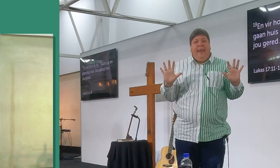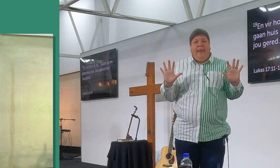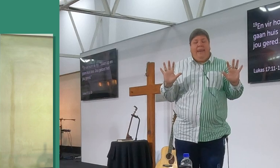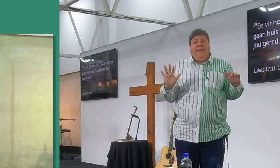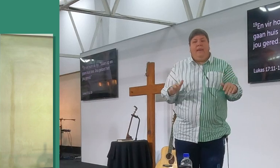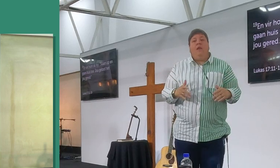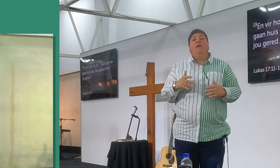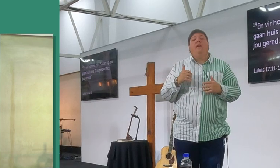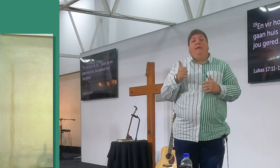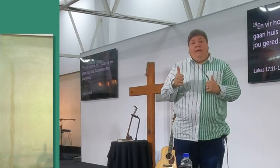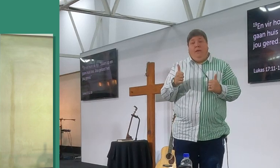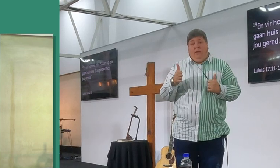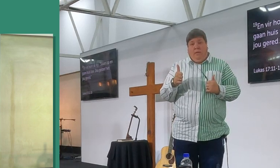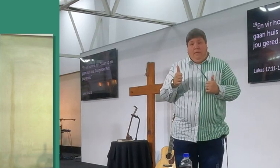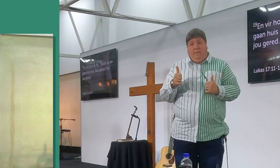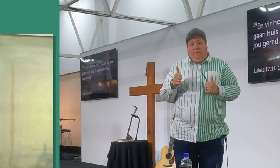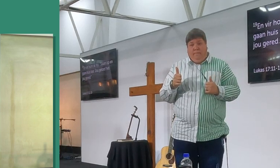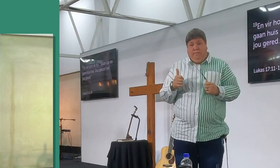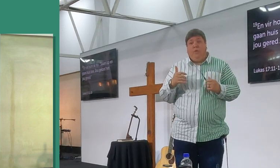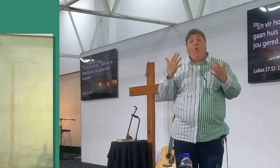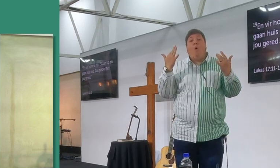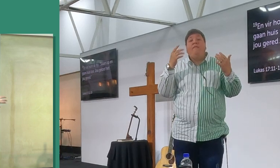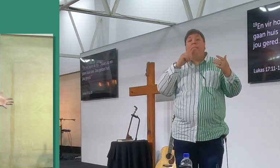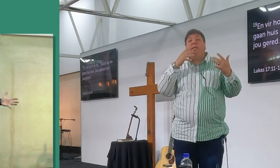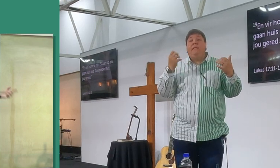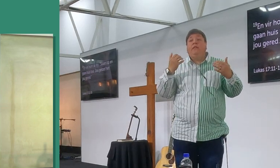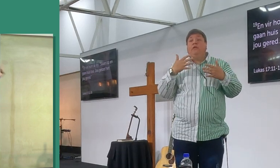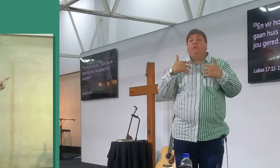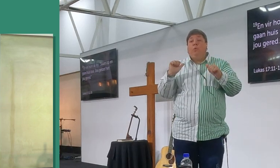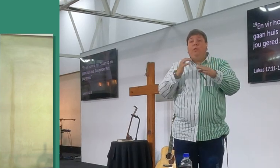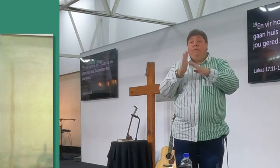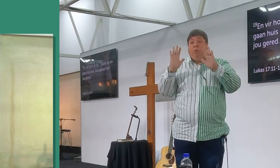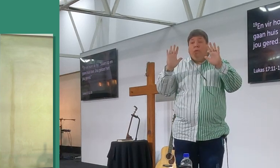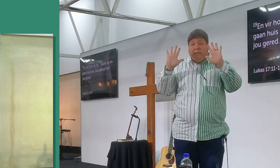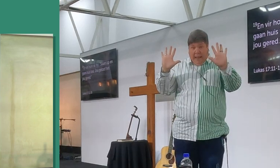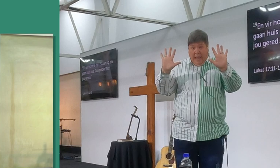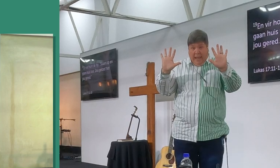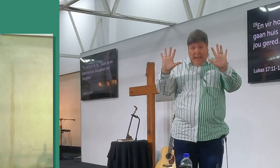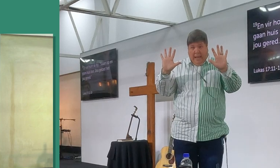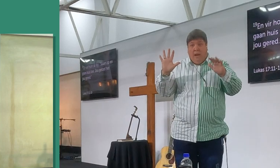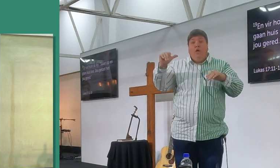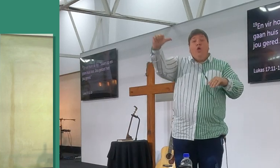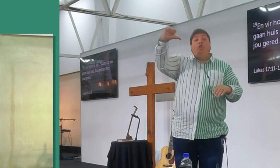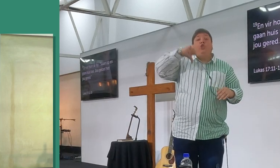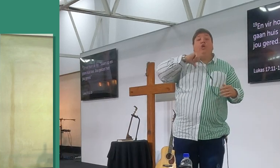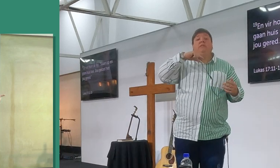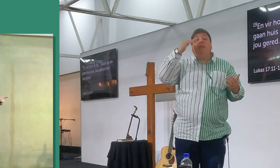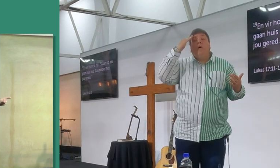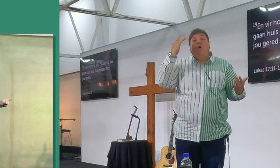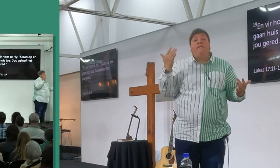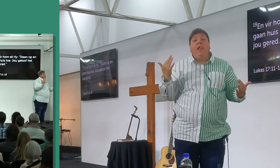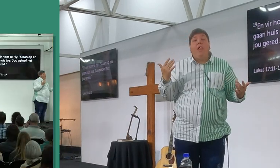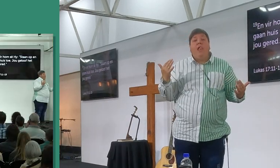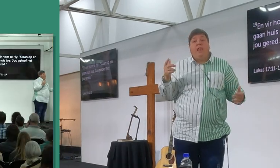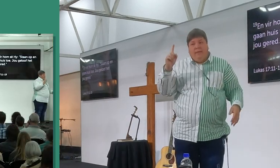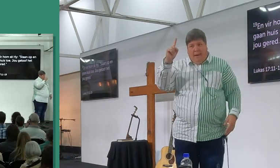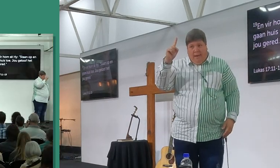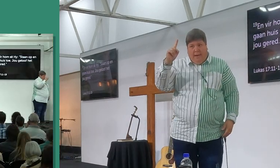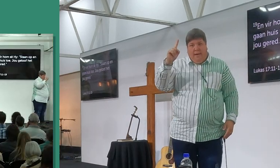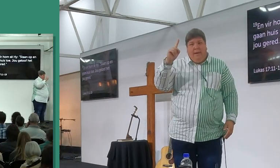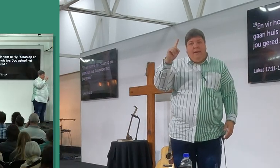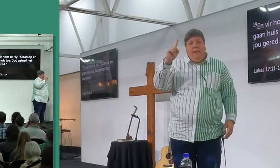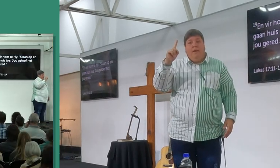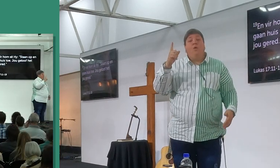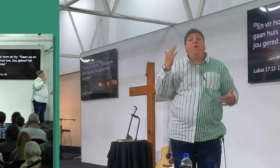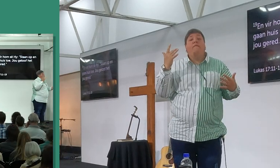10, nee, ok, ons probeer weer, hoeveel man het gesond geword? 10, hoeveel het teruggekom om dankie te sê, hoeveel man het